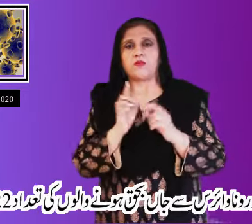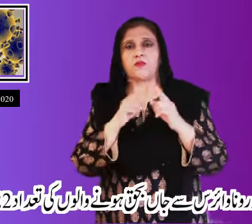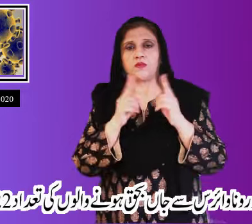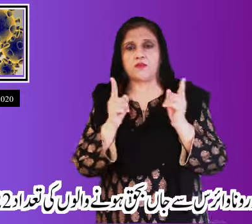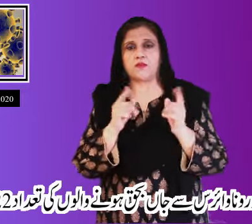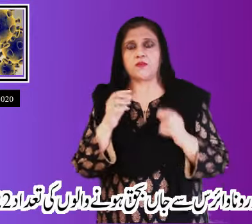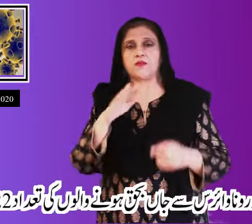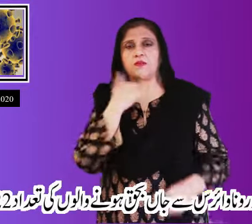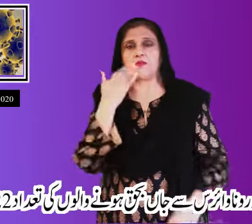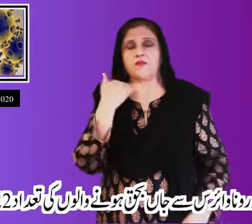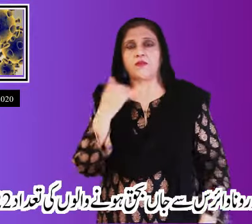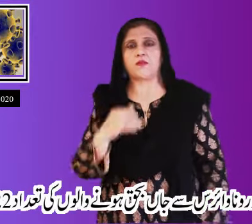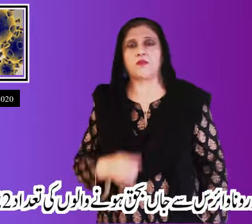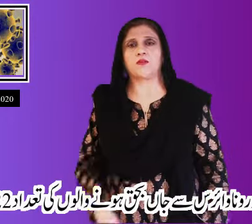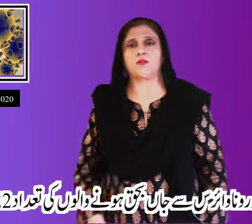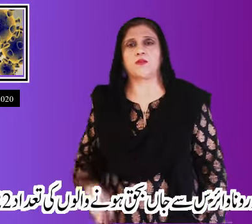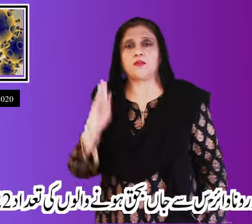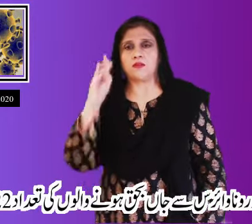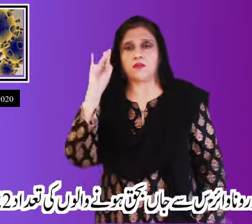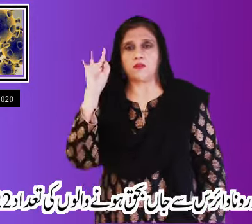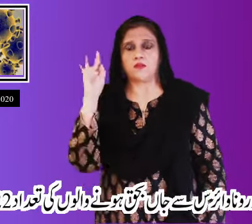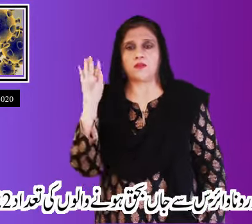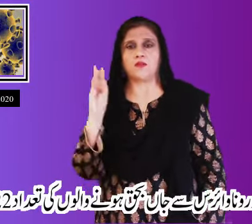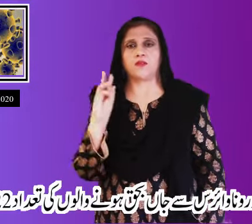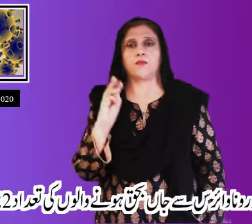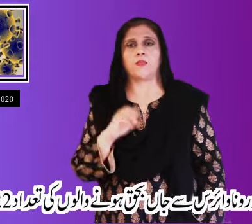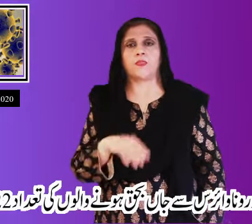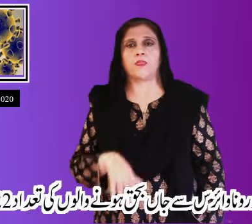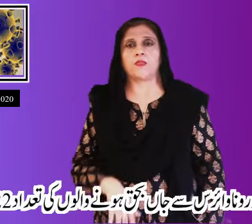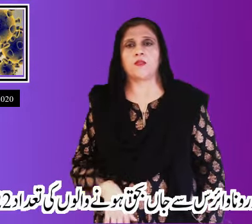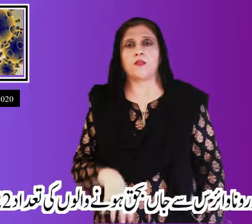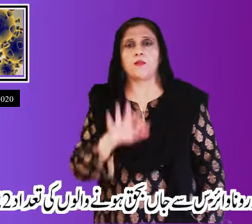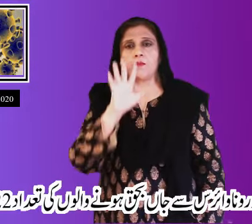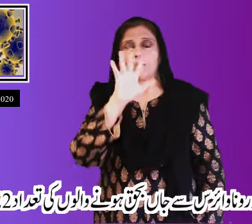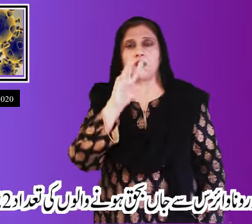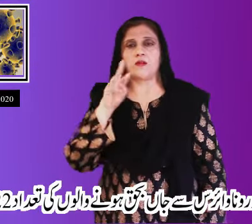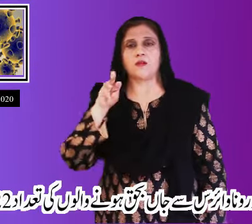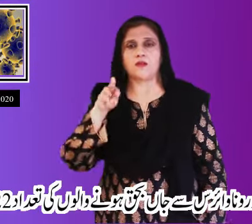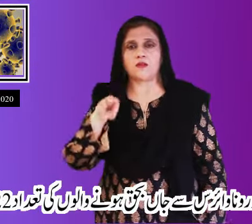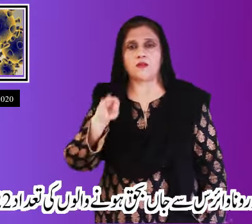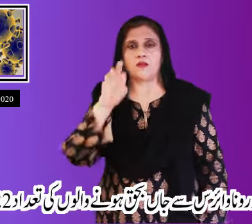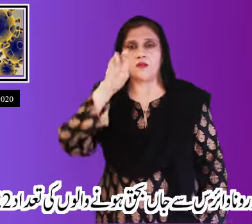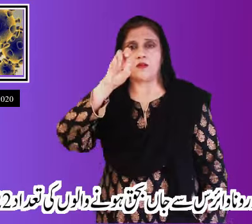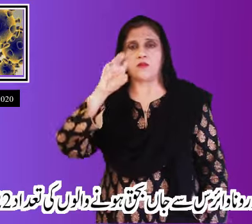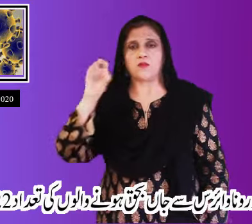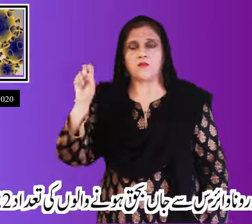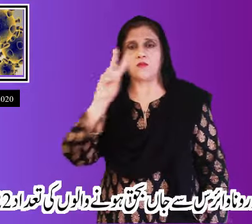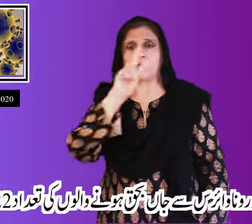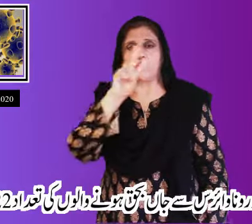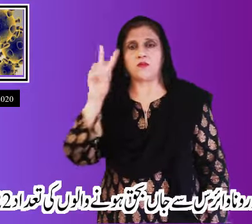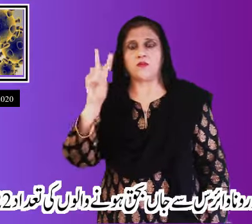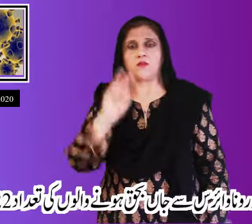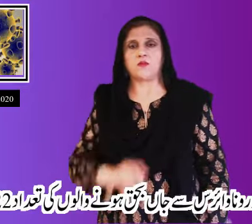جانبہک ہونے والوں کی تعداد پانچ ہزار آٹھ سو بائیس ہو گئی